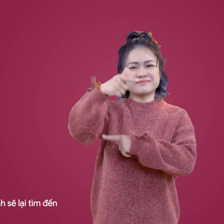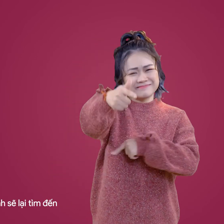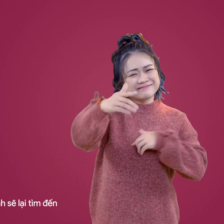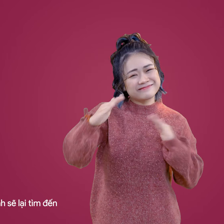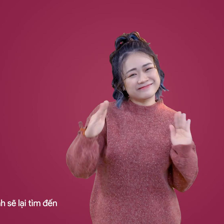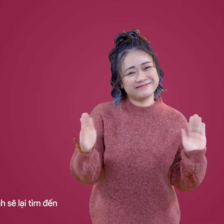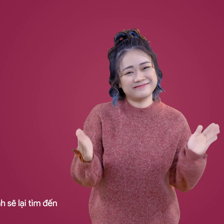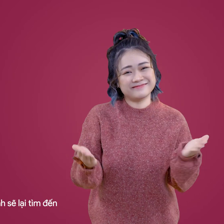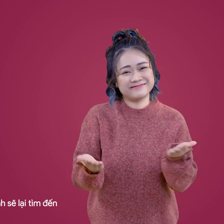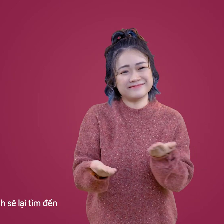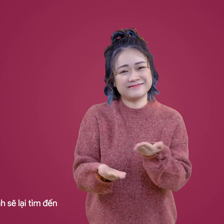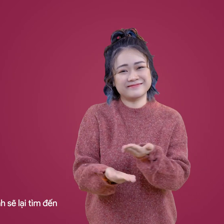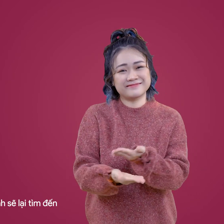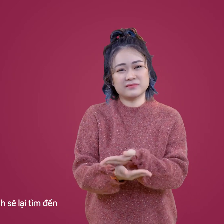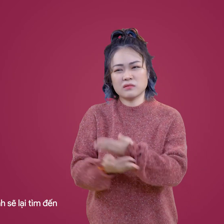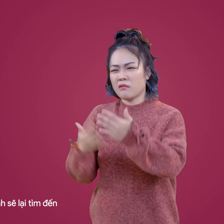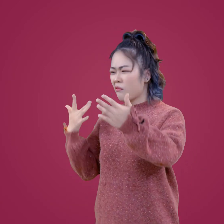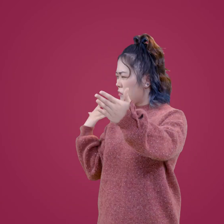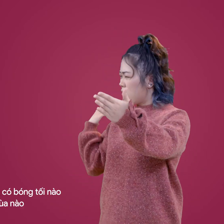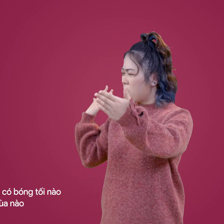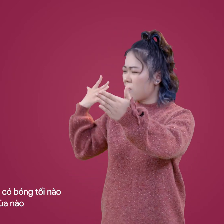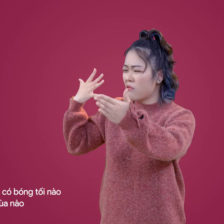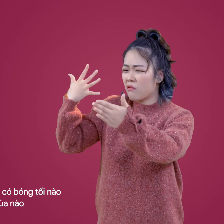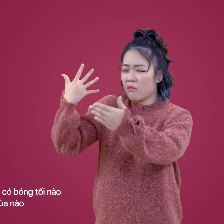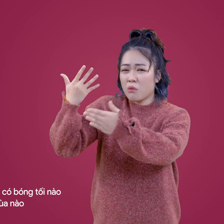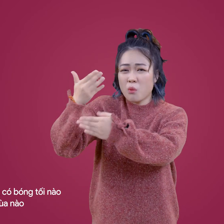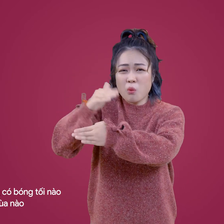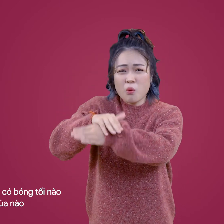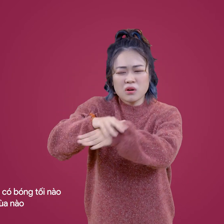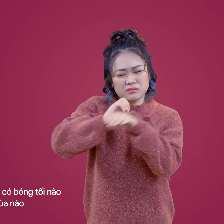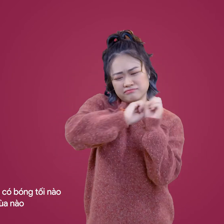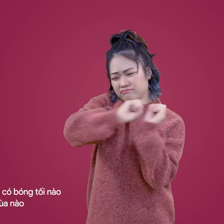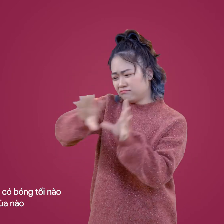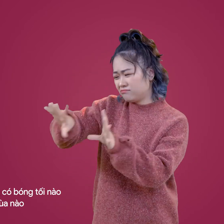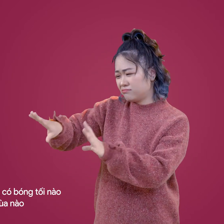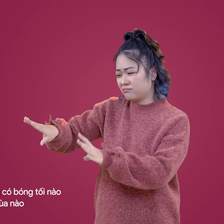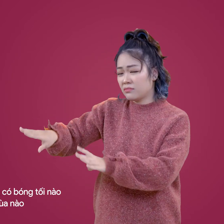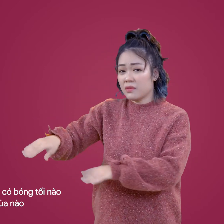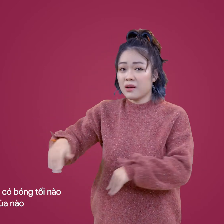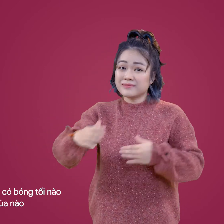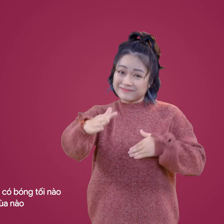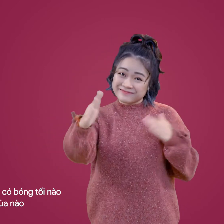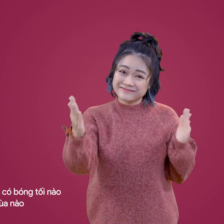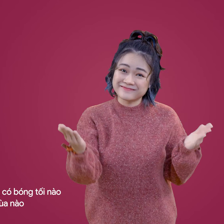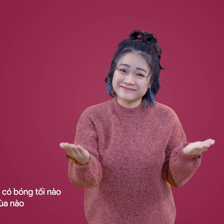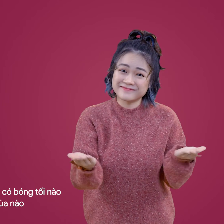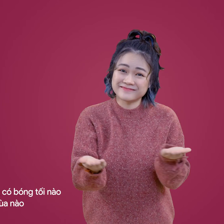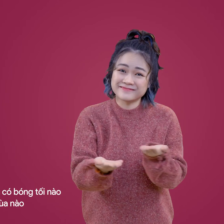올 거야 어떤 어둠도 어떤 계절도